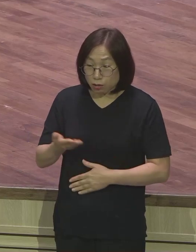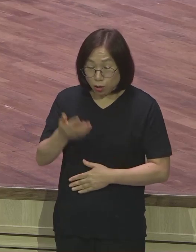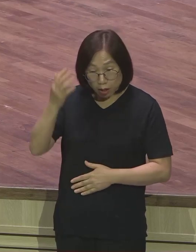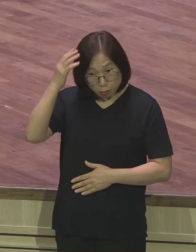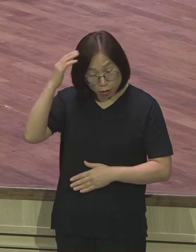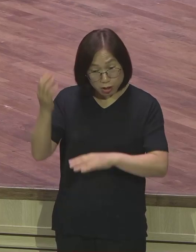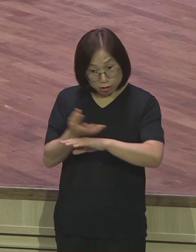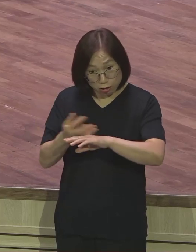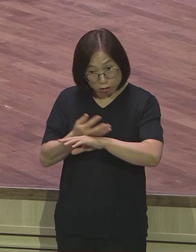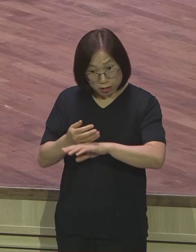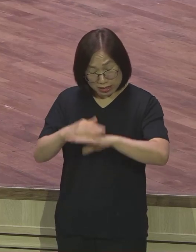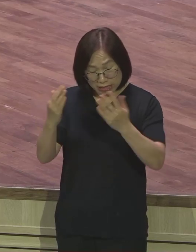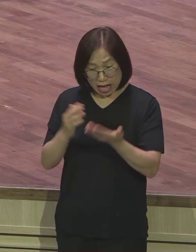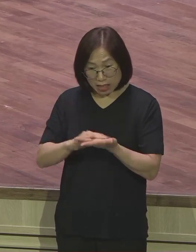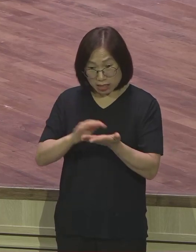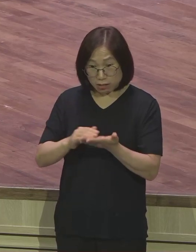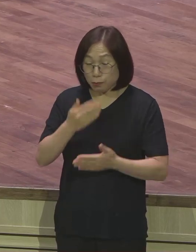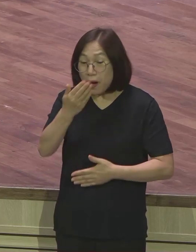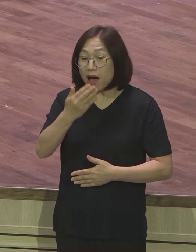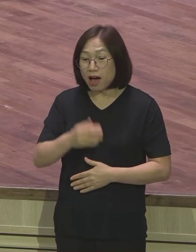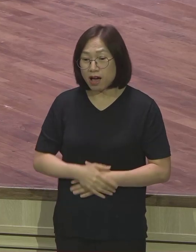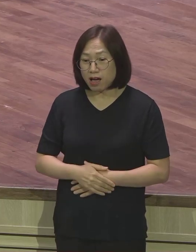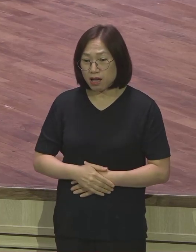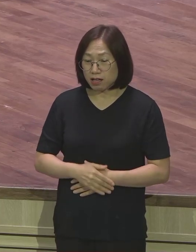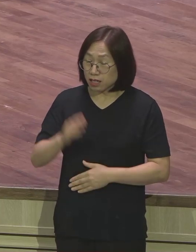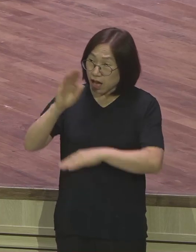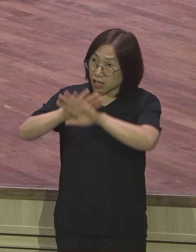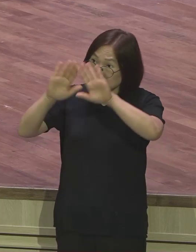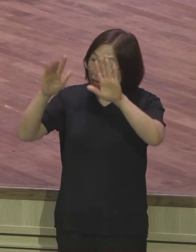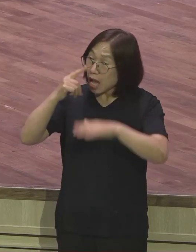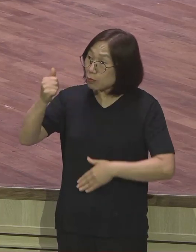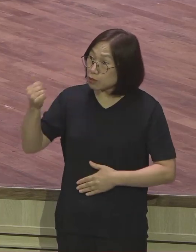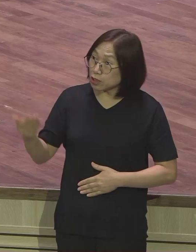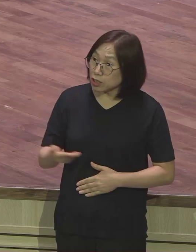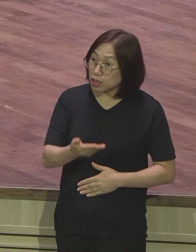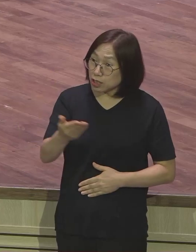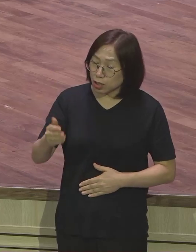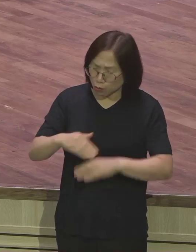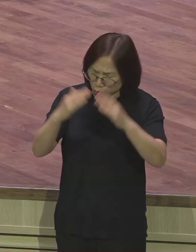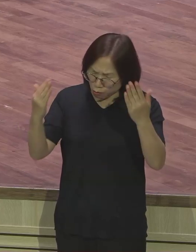하늘에 계신 너희 아버지가 이 모든 것이 너희에게 있어야 될 줄을 다 알고 있다라고까지 말하는데